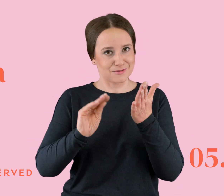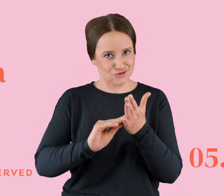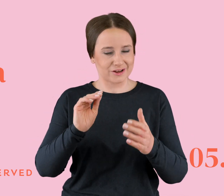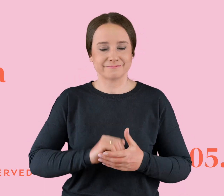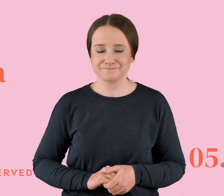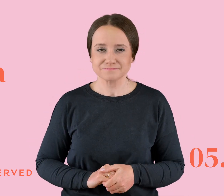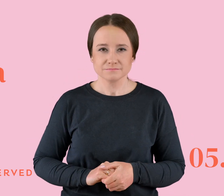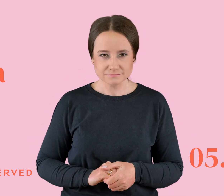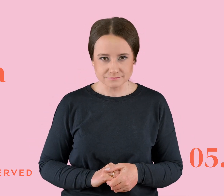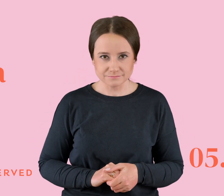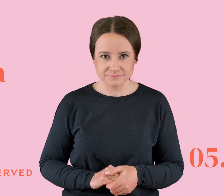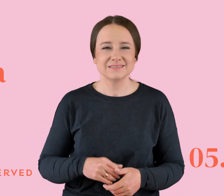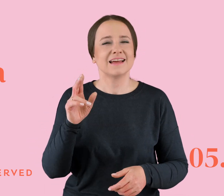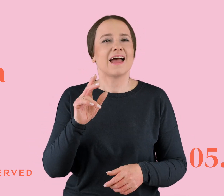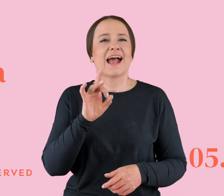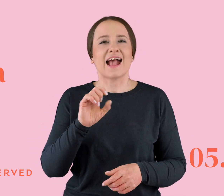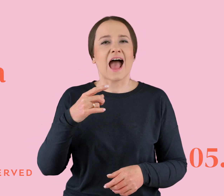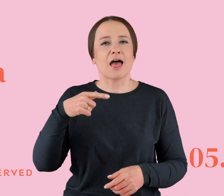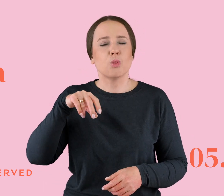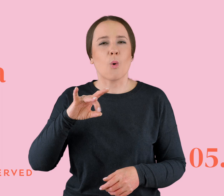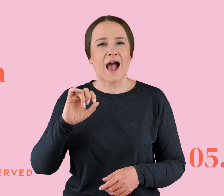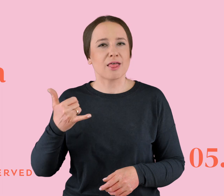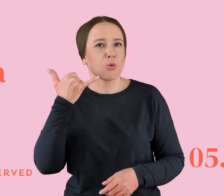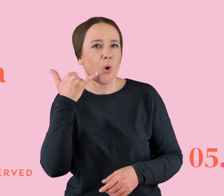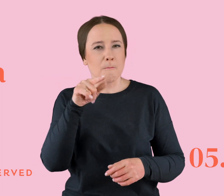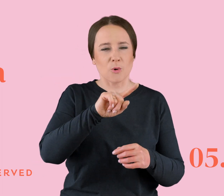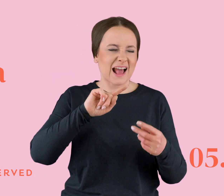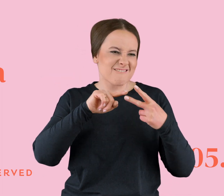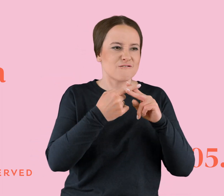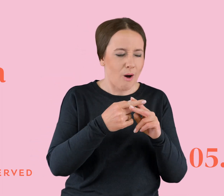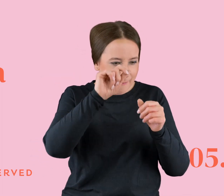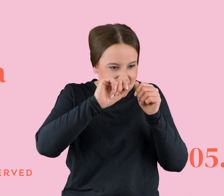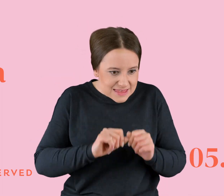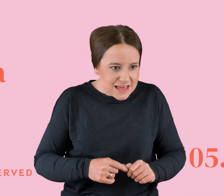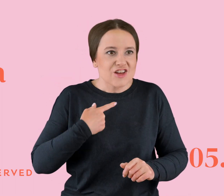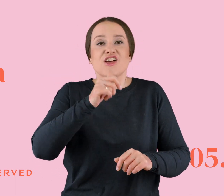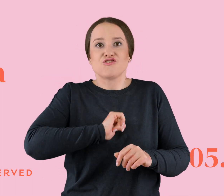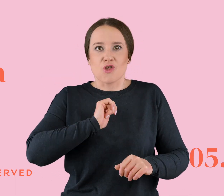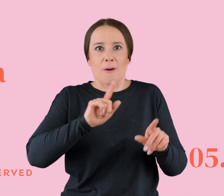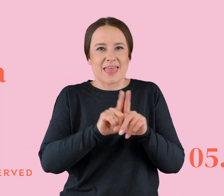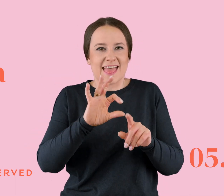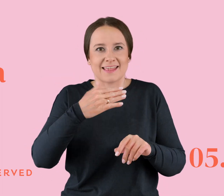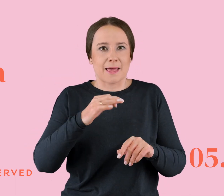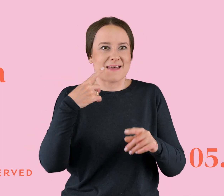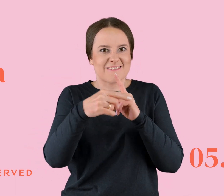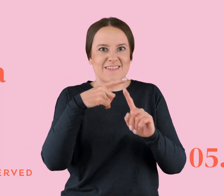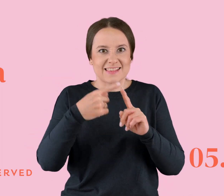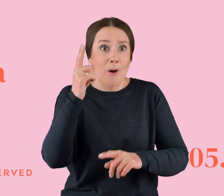Włamywał mi się, wtedy jeszcze na gadu gadu, komórkę, wysyłał mi i sobie smsy z internetu z pogróżkami. Parę lat